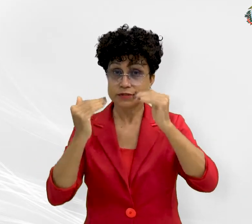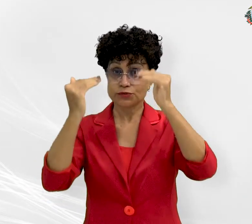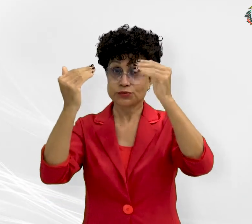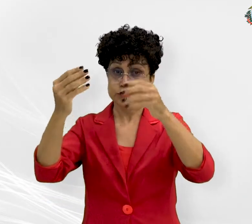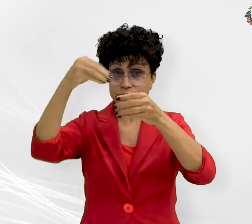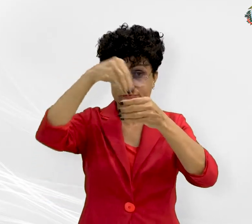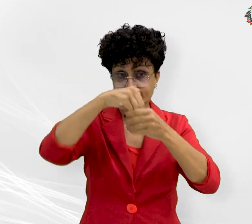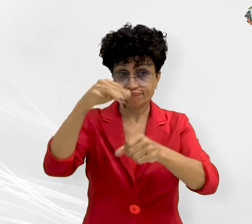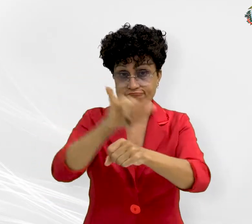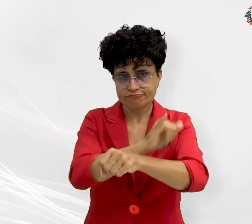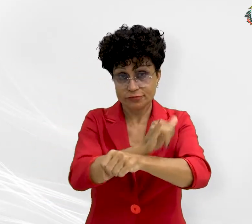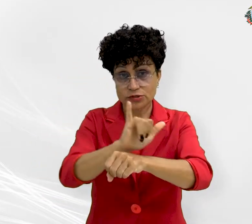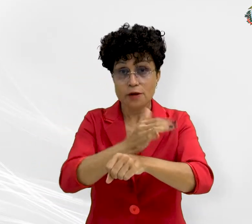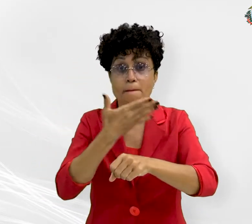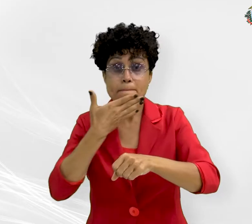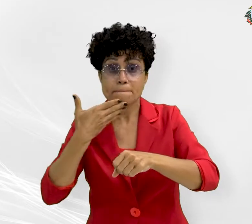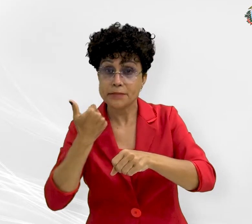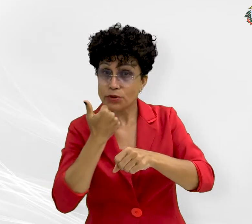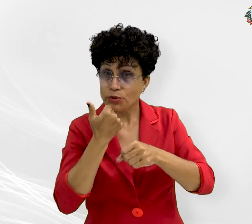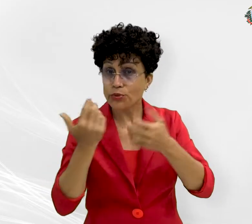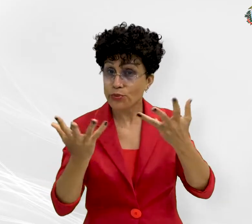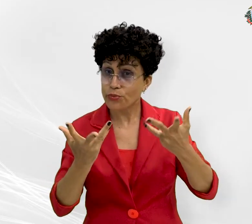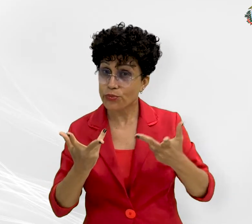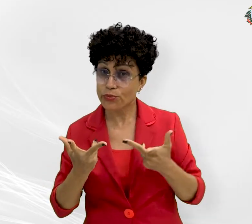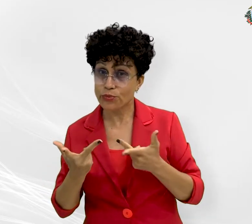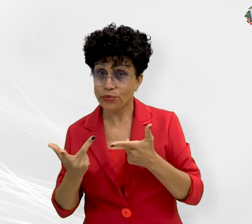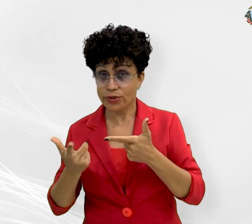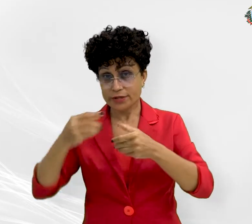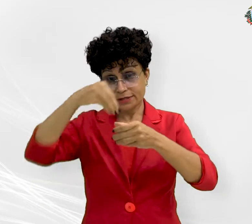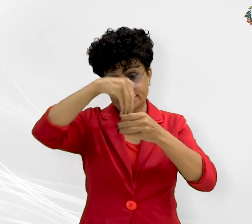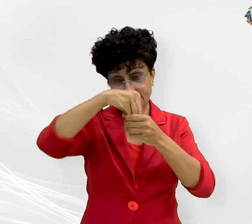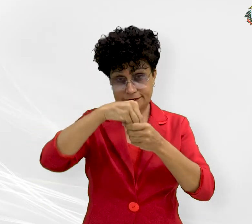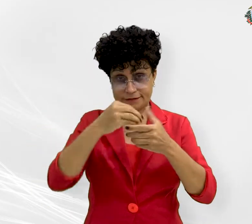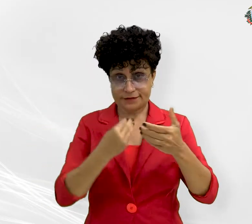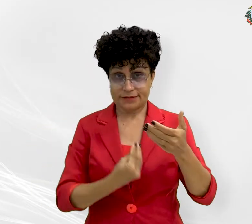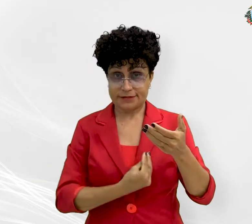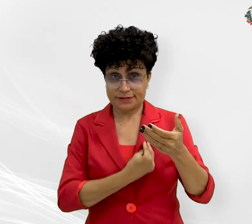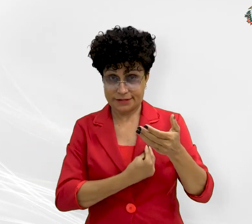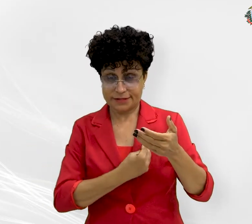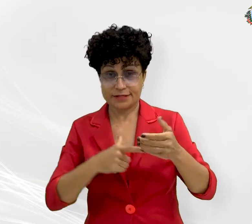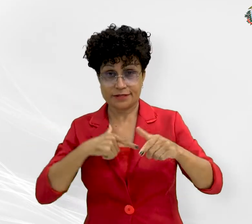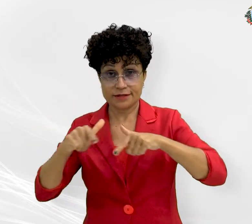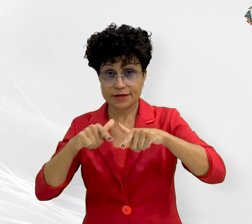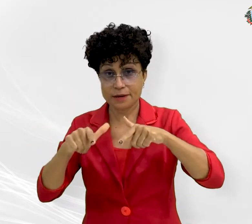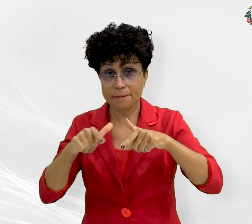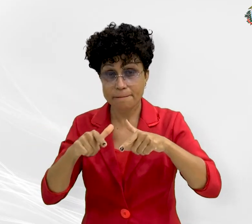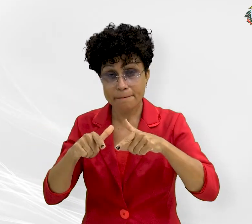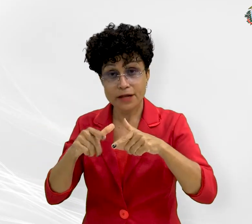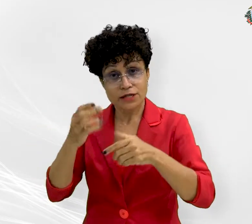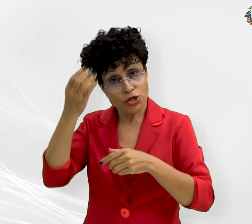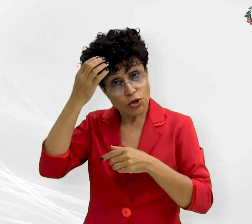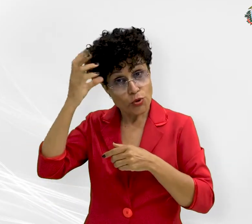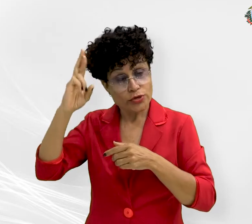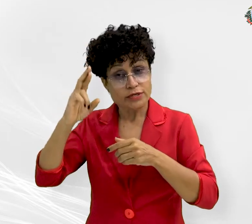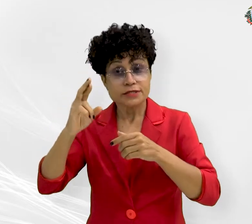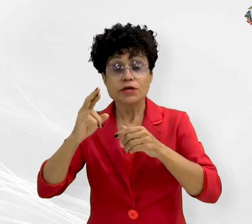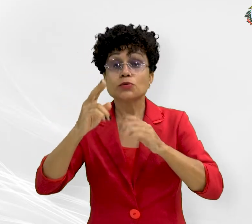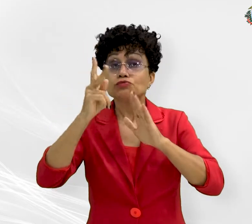na implementação de estratégias de melhoria da qualidade de vida no ambiente de trabalho por meio do fomento e coordenação de projetos e